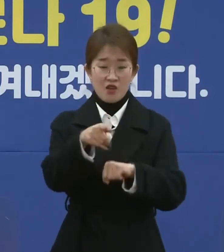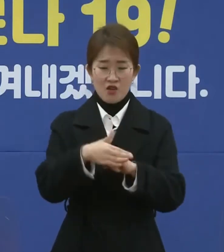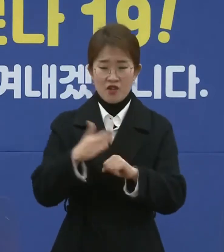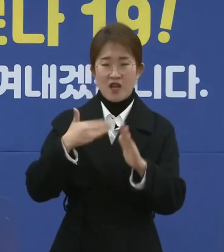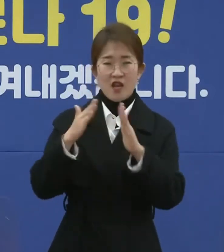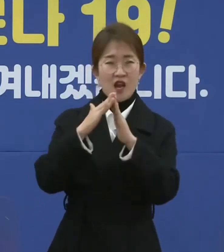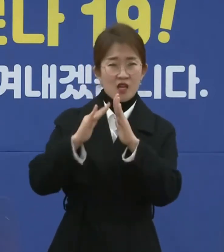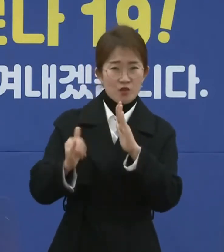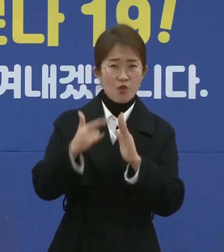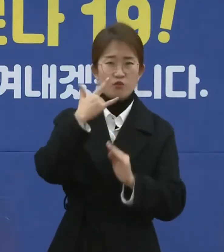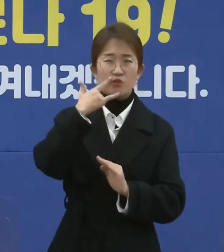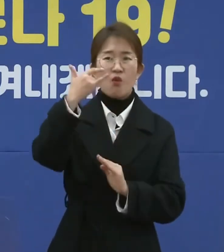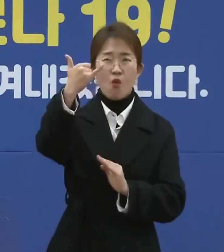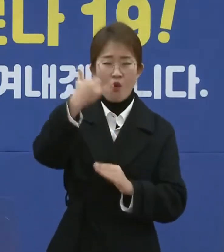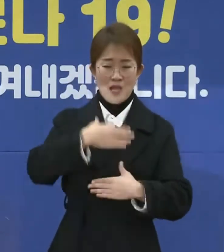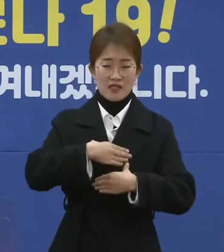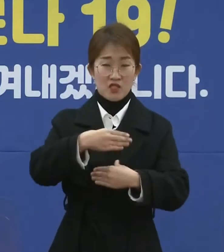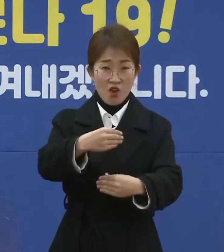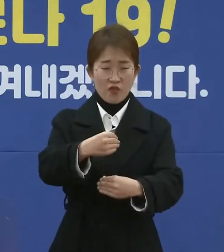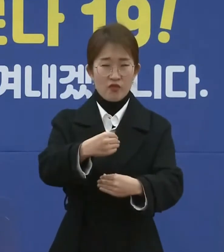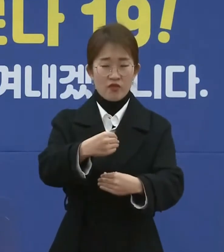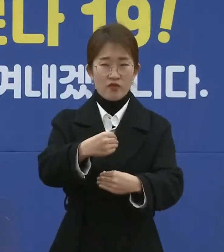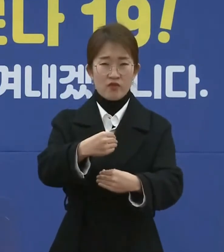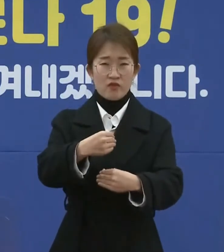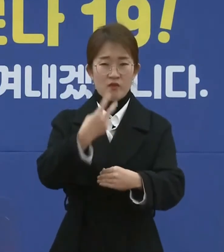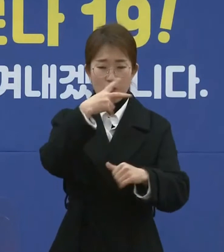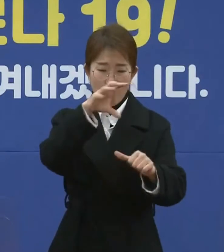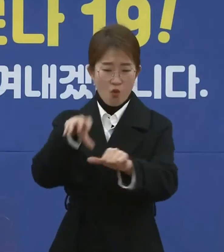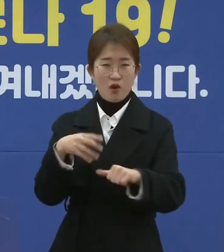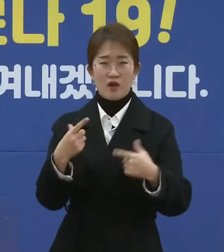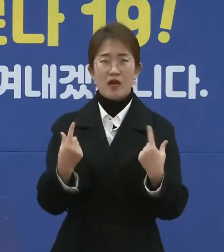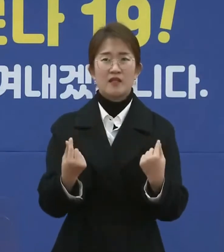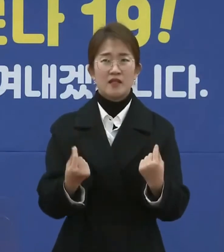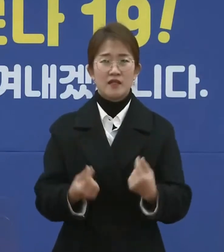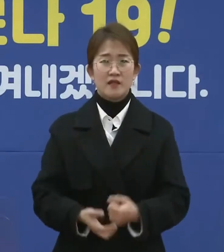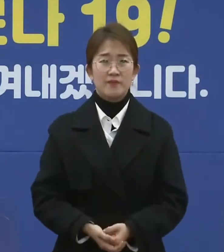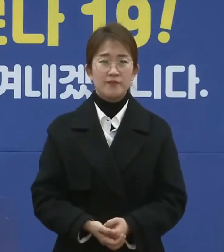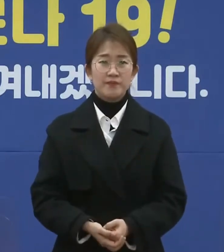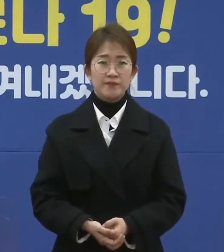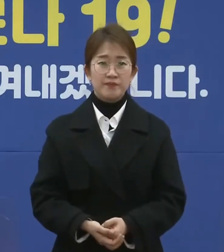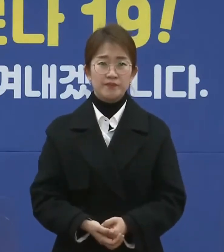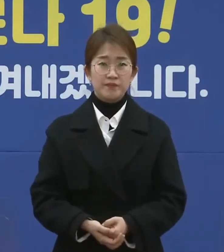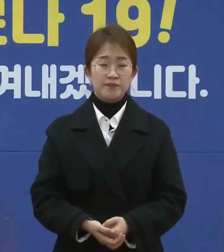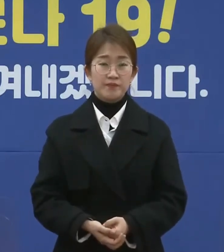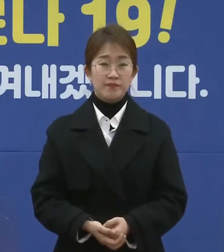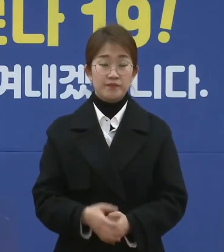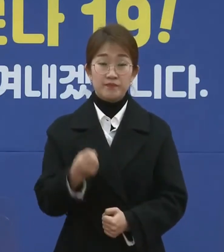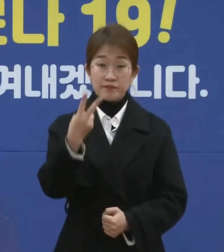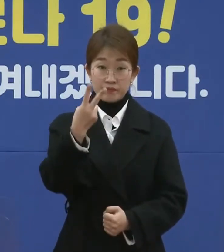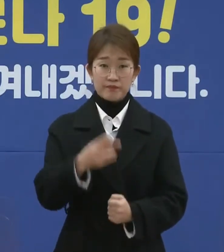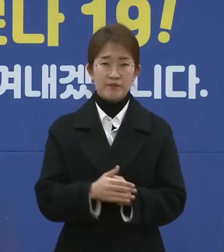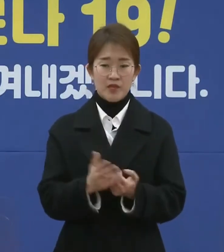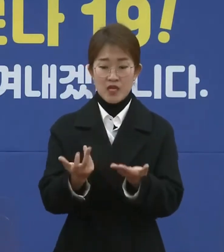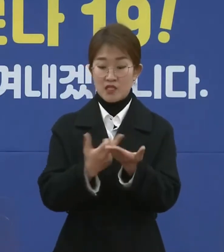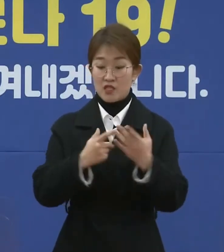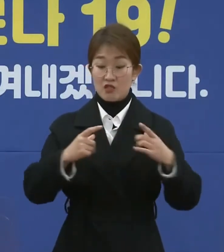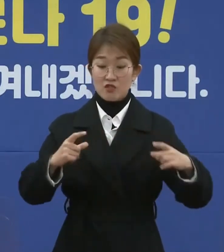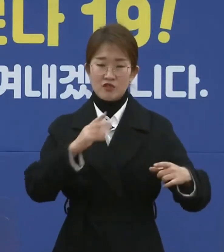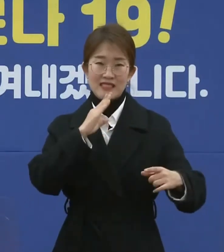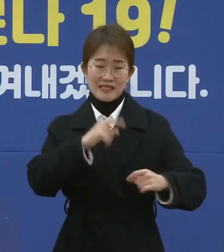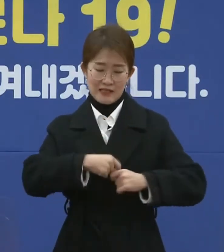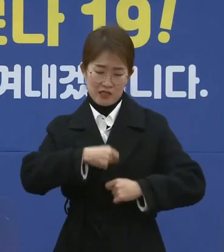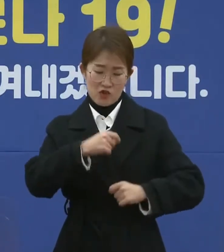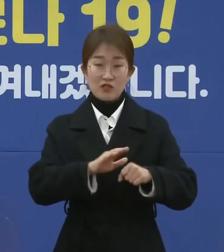부모님의 안전과 가족들의 건강을 지키는 길입니다. 아울러 제주를 진정으로